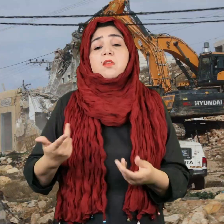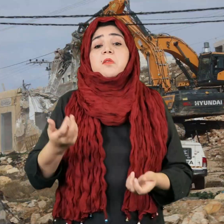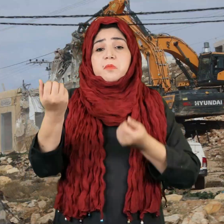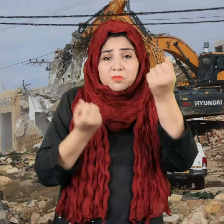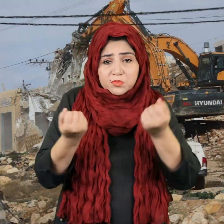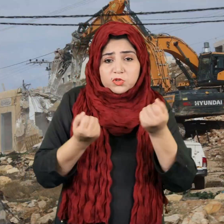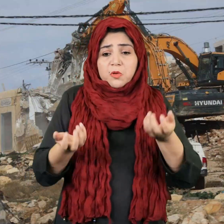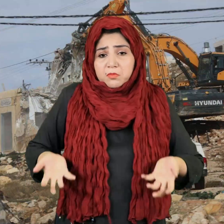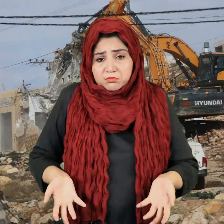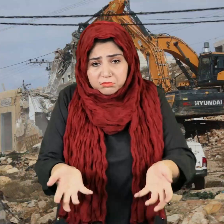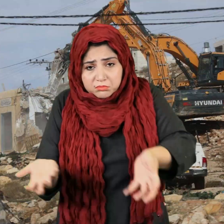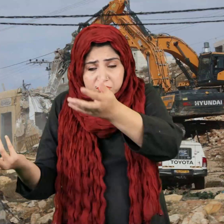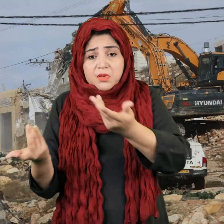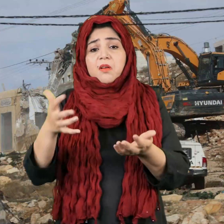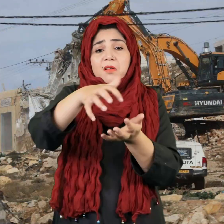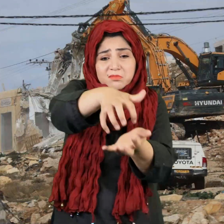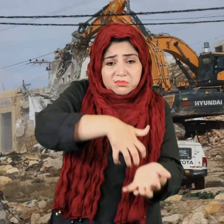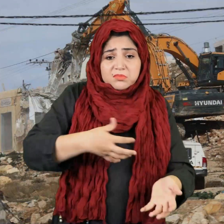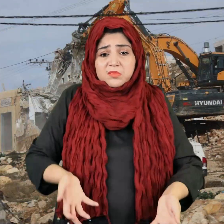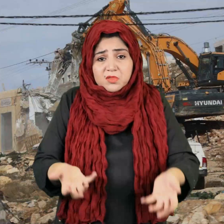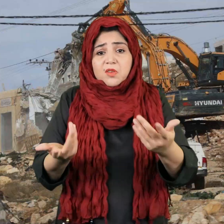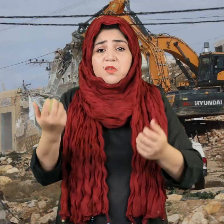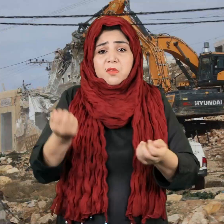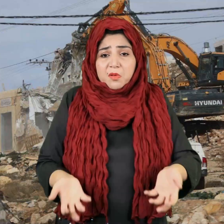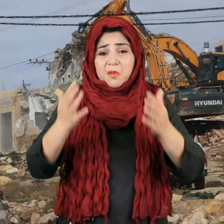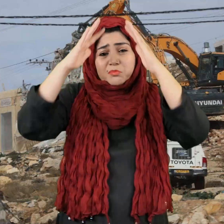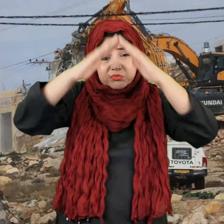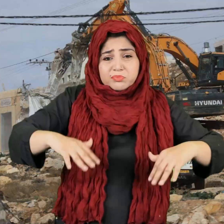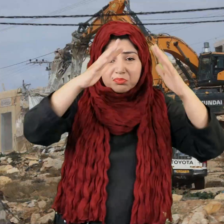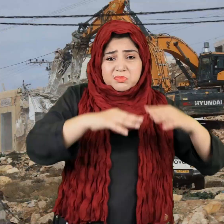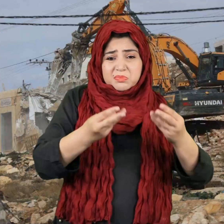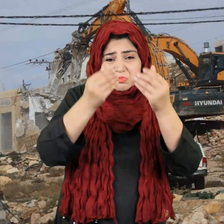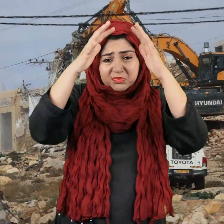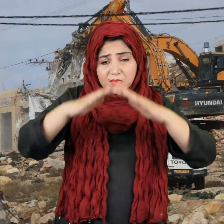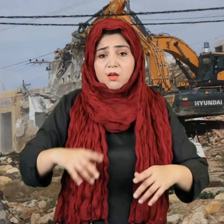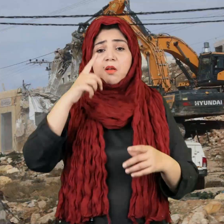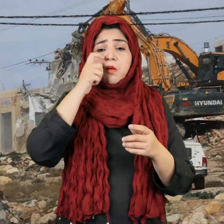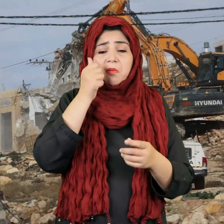मशीन भी ना होने के बाइस कंकरीट के मलबे में दवे अफराद को निकालना मुश्किल हो गया